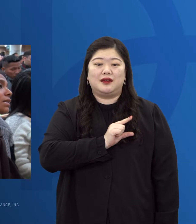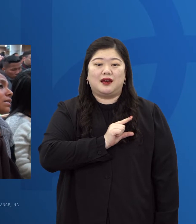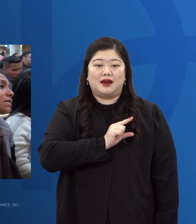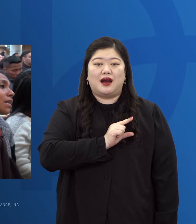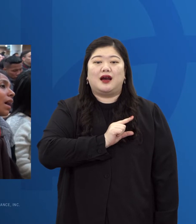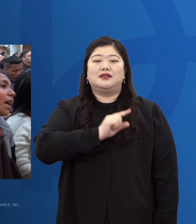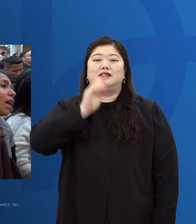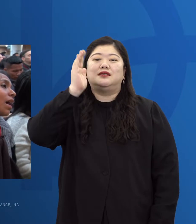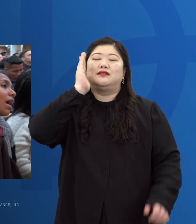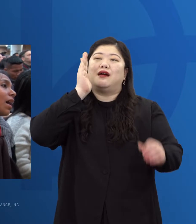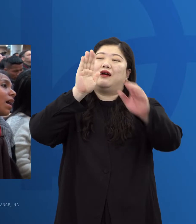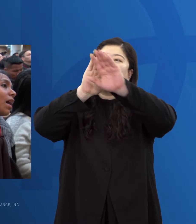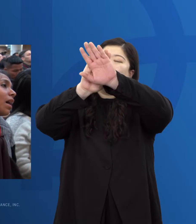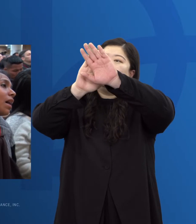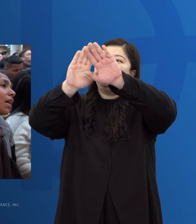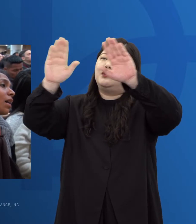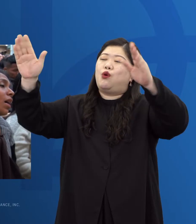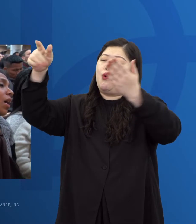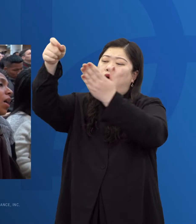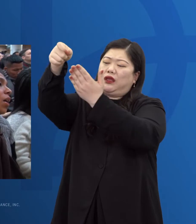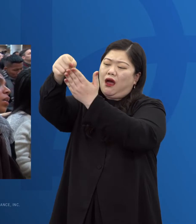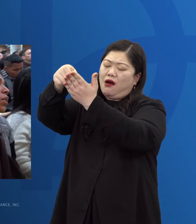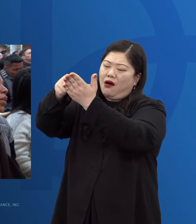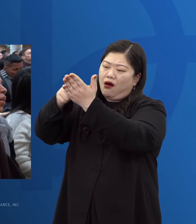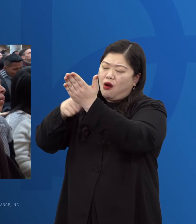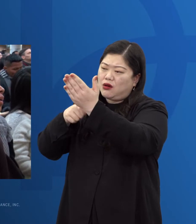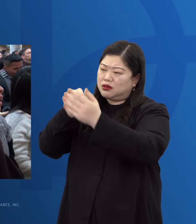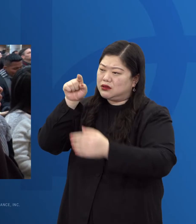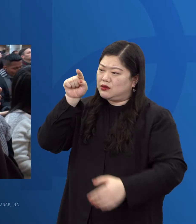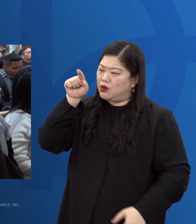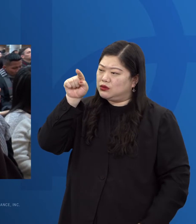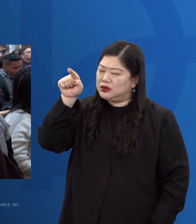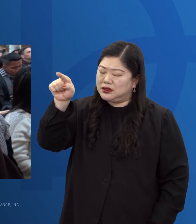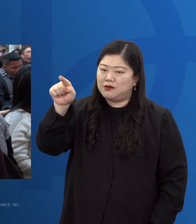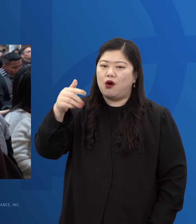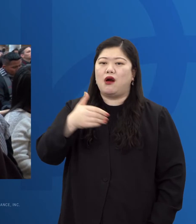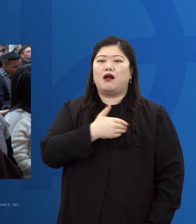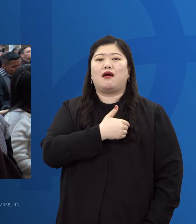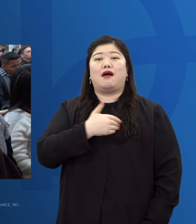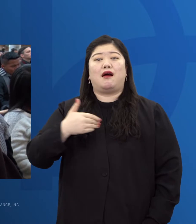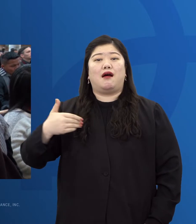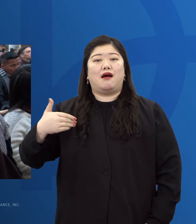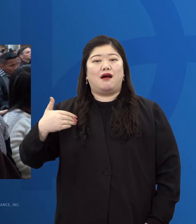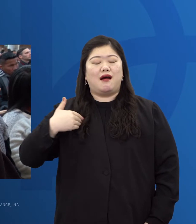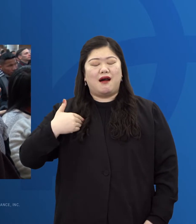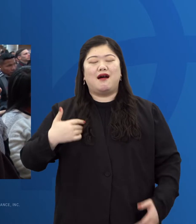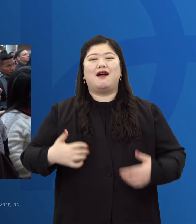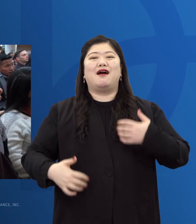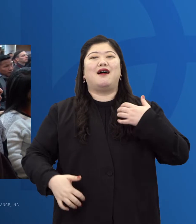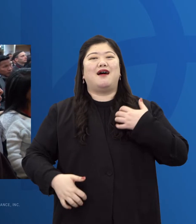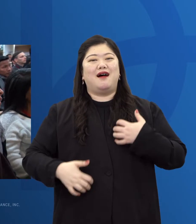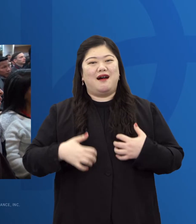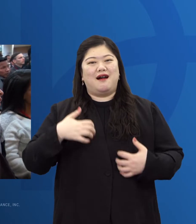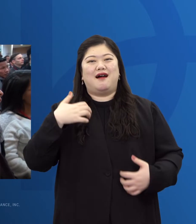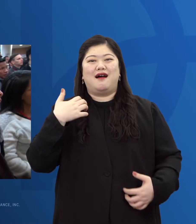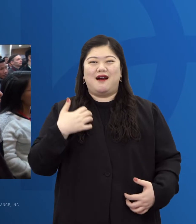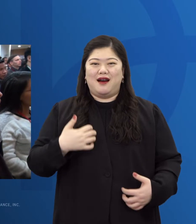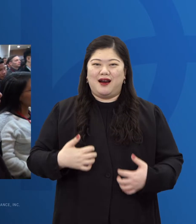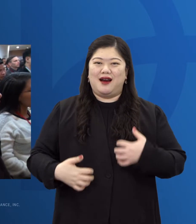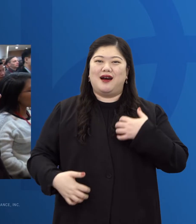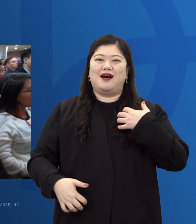하늘에 기록된 것으로 기뻐하라